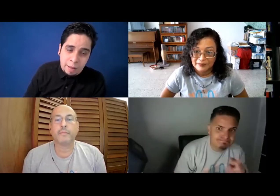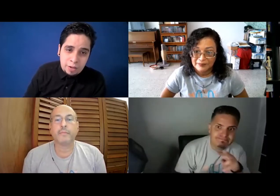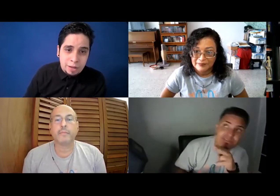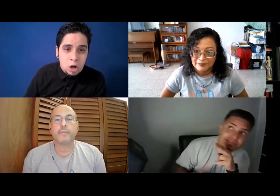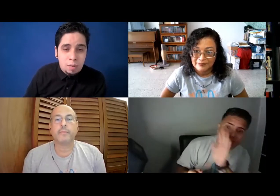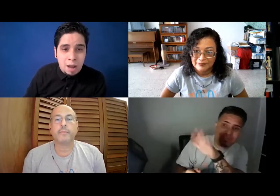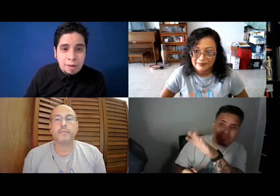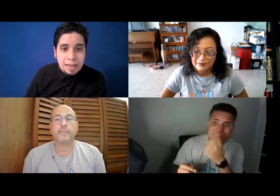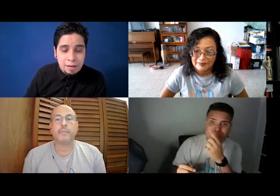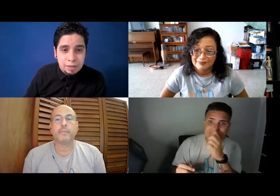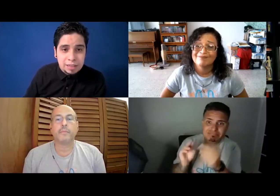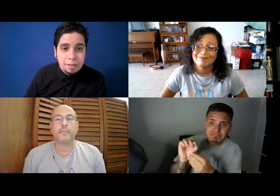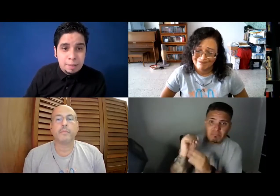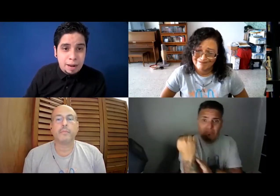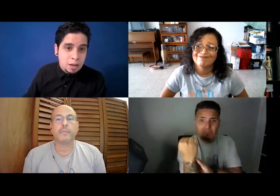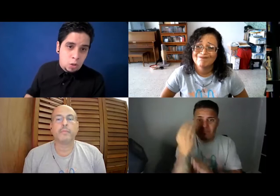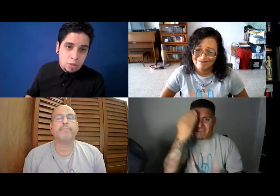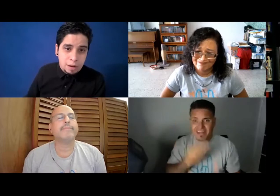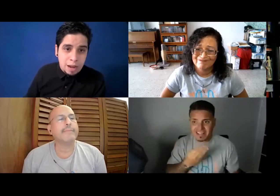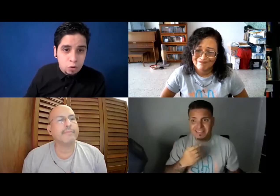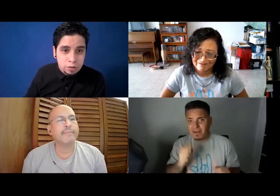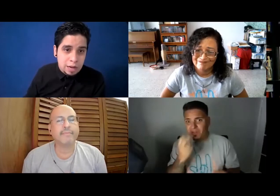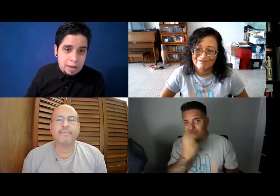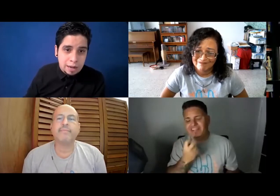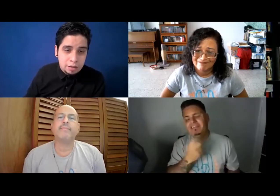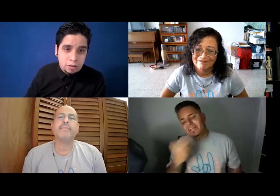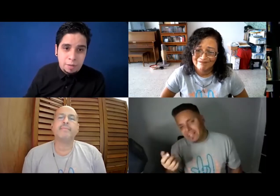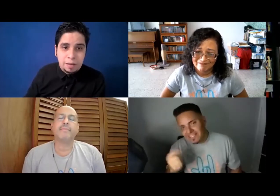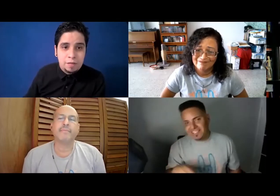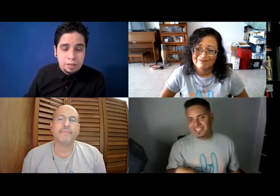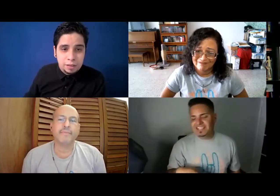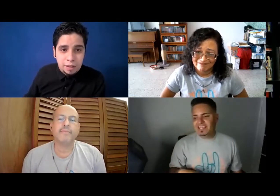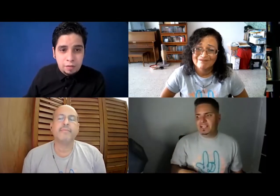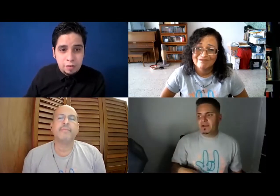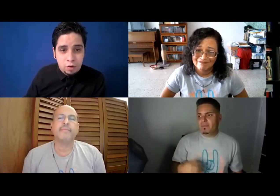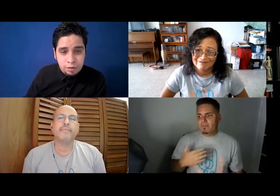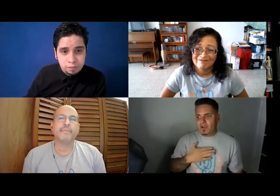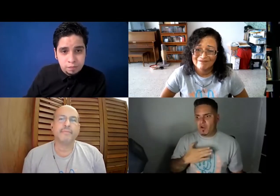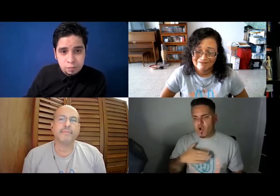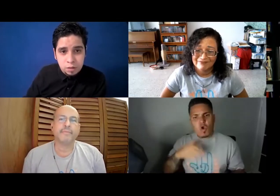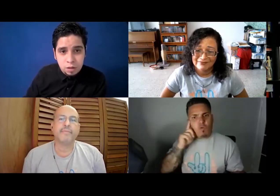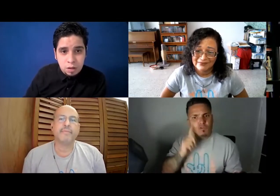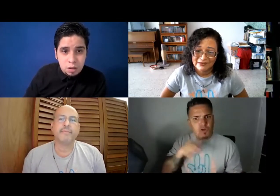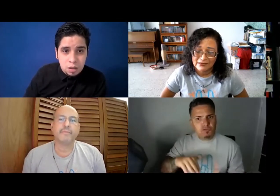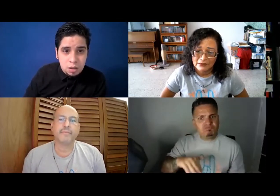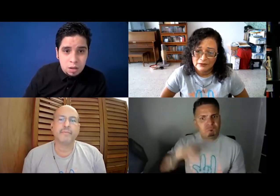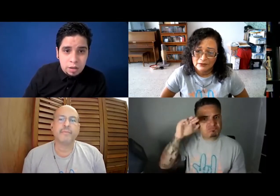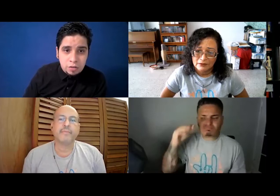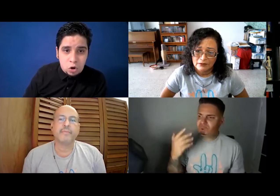veces los maestros hablaban y escribían mientras estaban de espalda y yo no podía ver la voz, ni la cara, entonces es demasiado difícil entender la información. Entonces, yo como